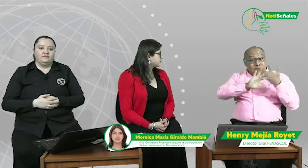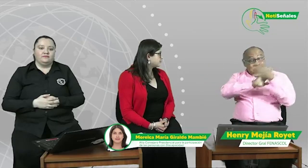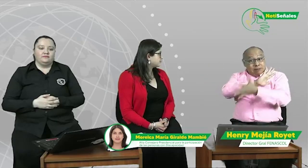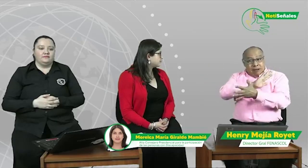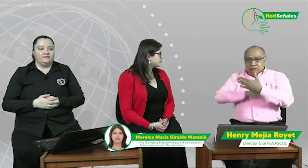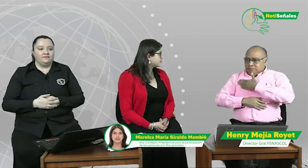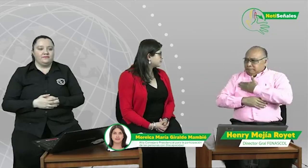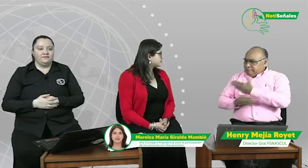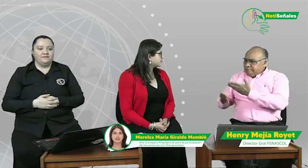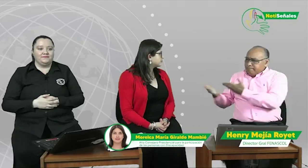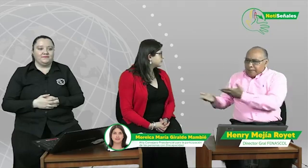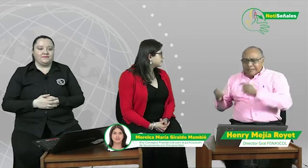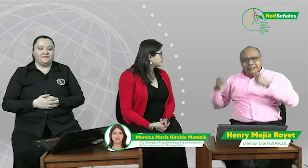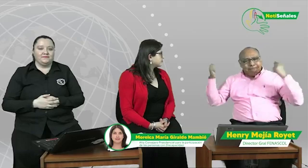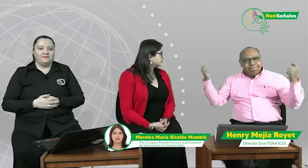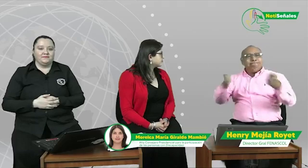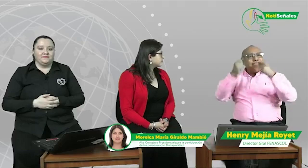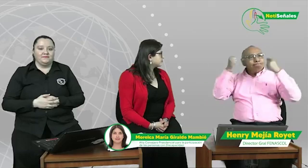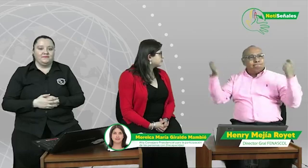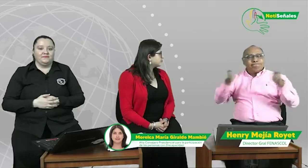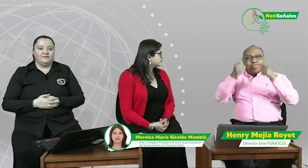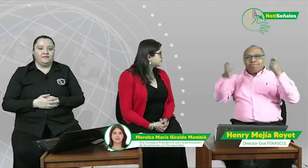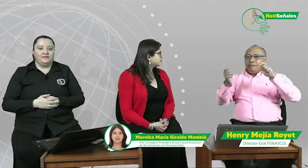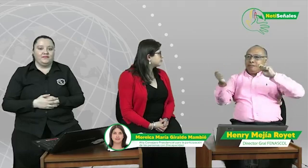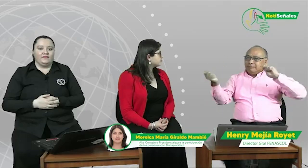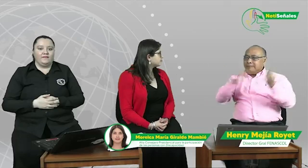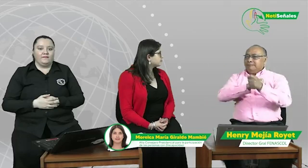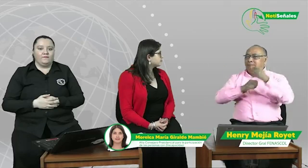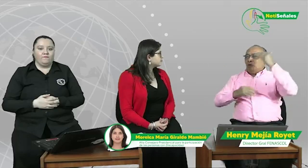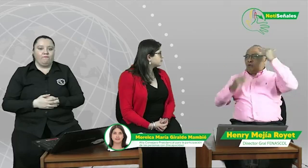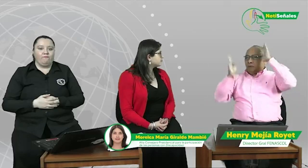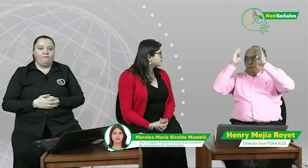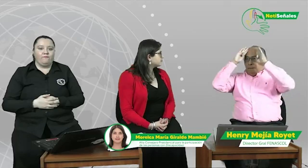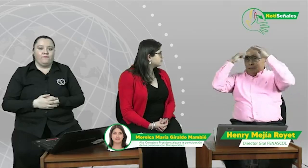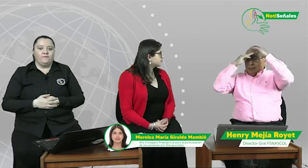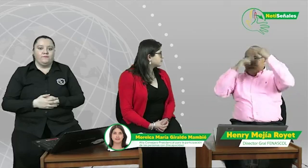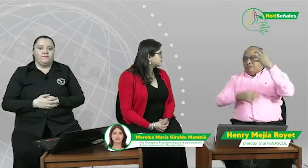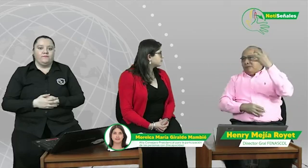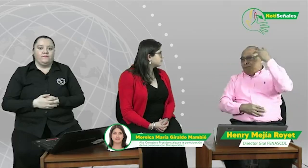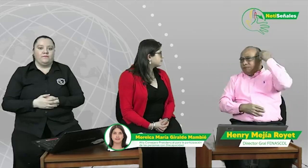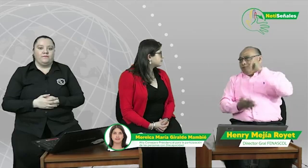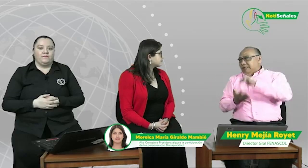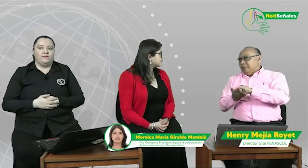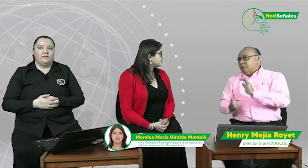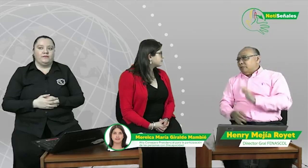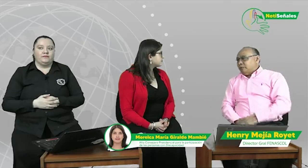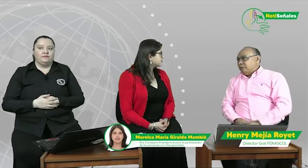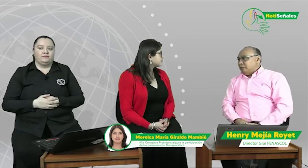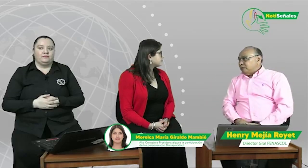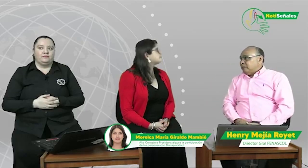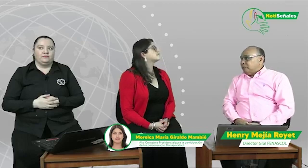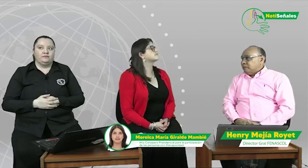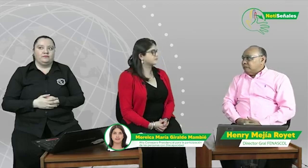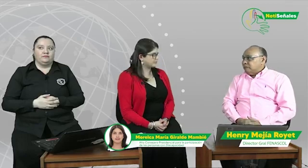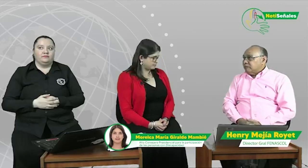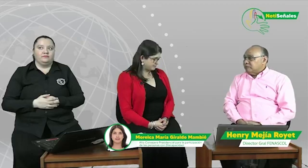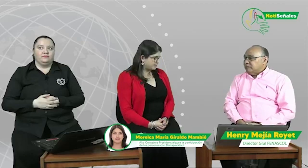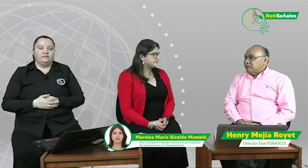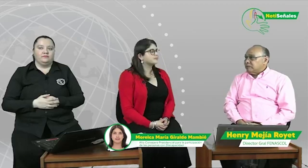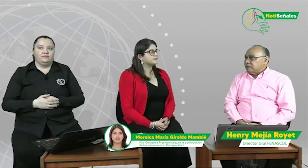Nosotros acá en Noticeñas estamos muy abiertos a abrir este espacio de toma de conciencia, de cambio de paradigmas de lo que fue hace mucho